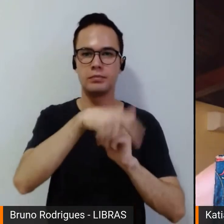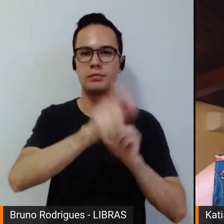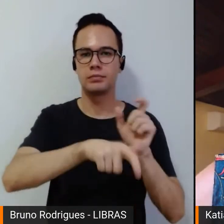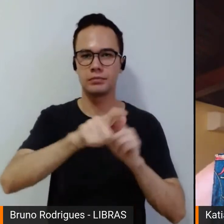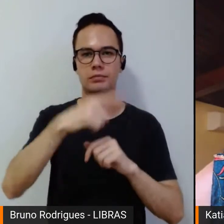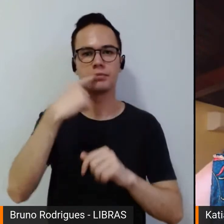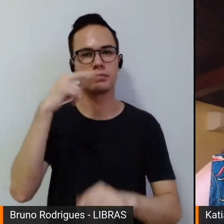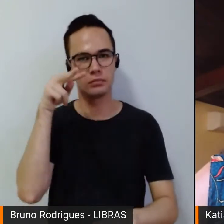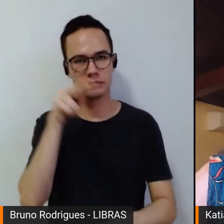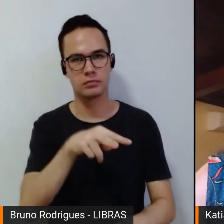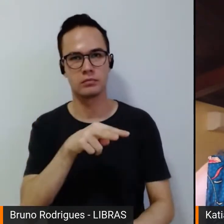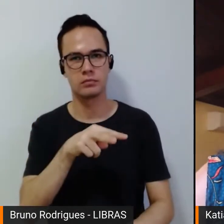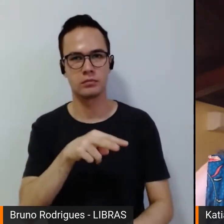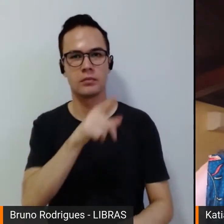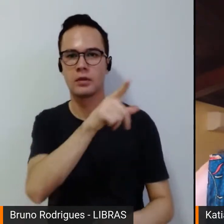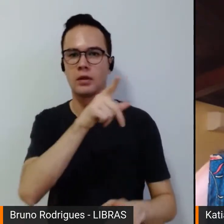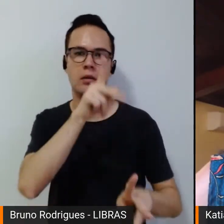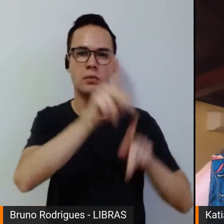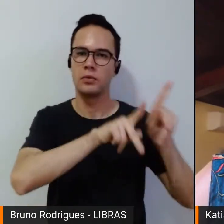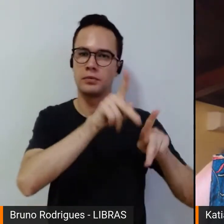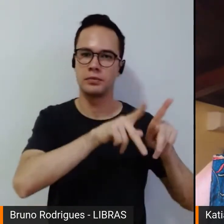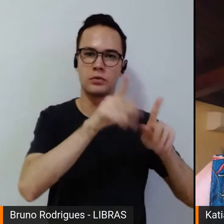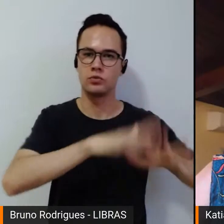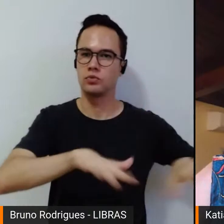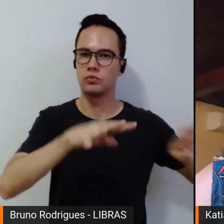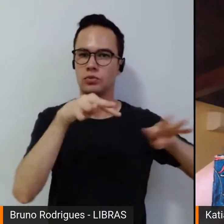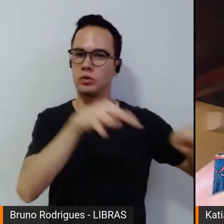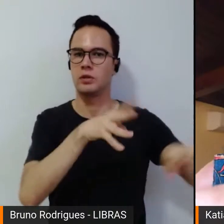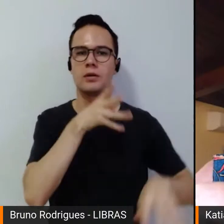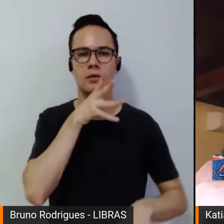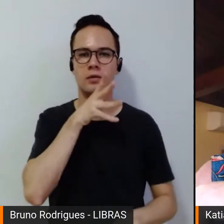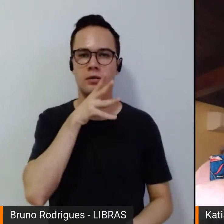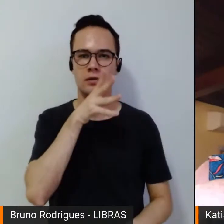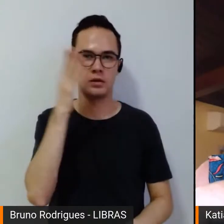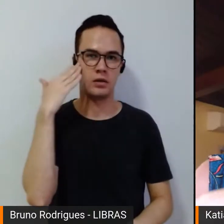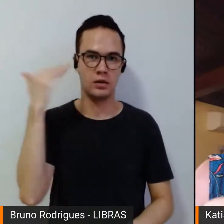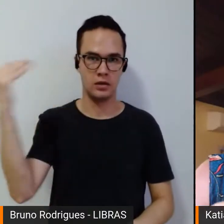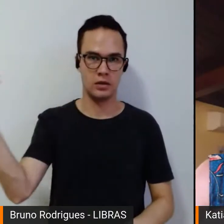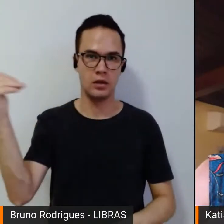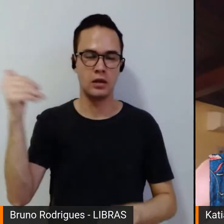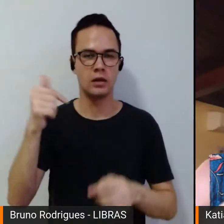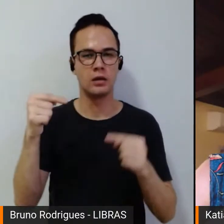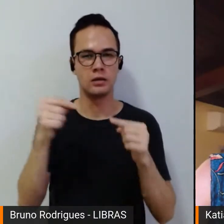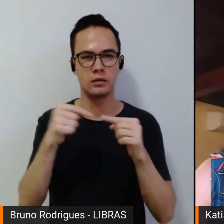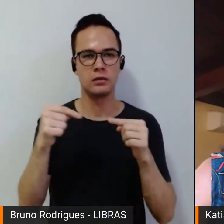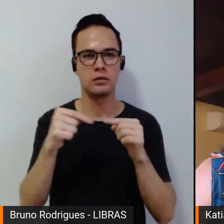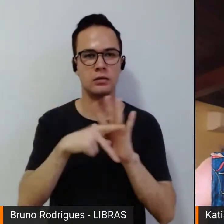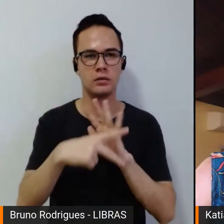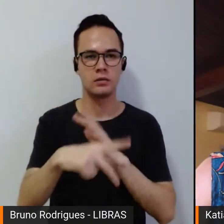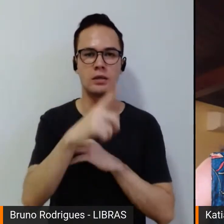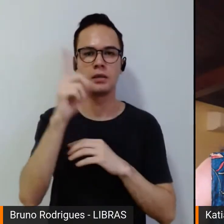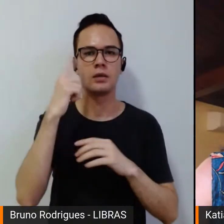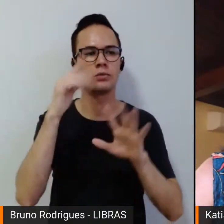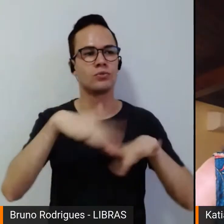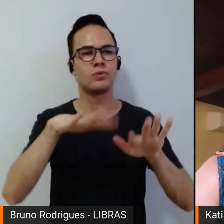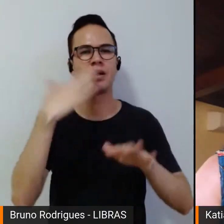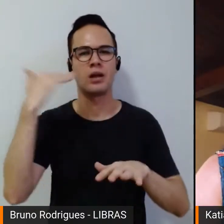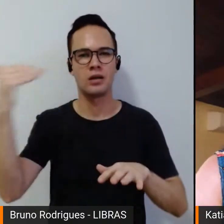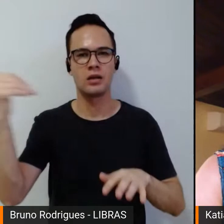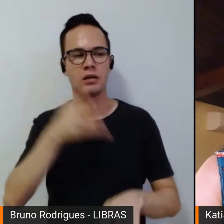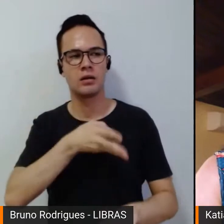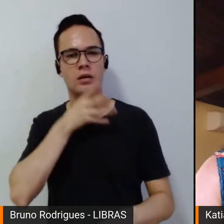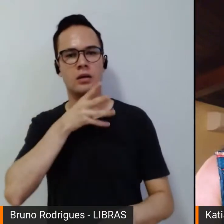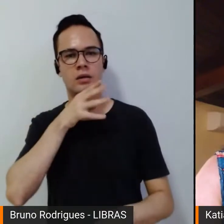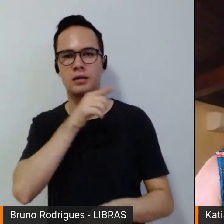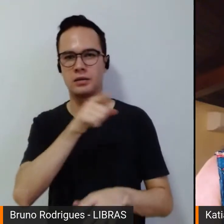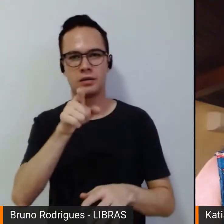visíveis, são pessoas públicas e que têm uma dificuldade muito grande em função dessa visibilidade e da falta de